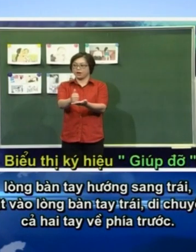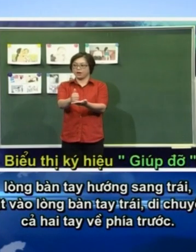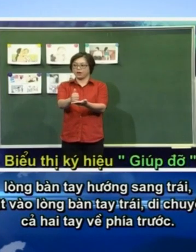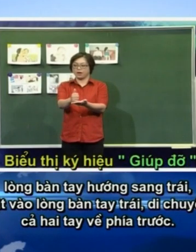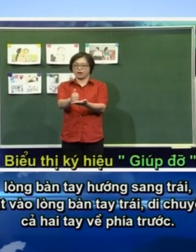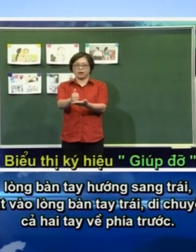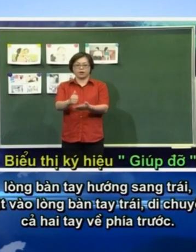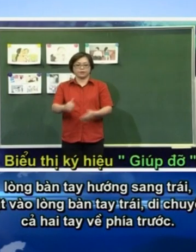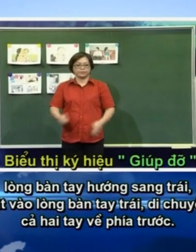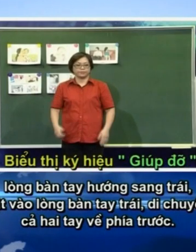hai tay về phía trước